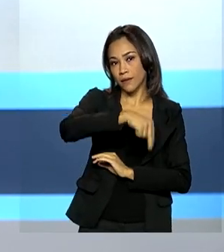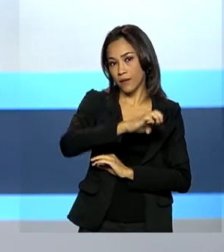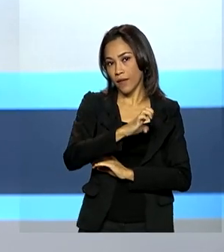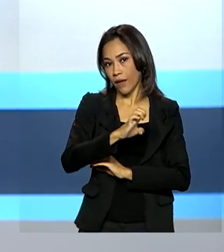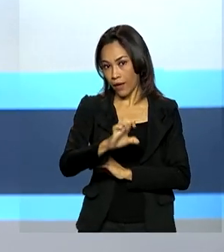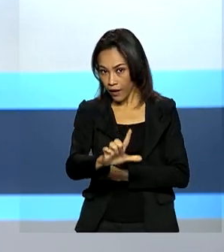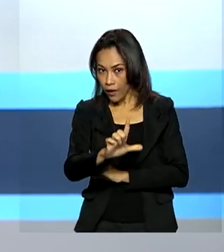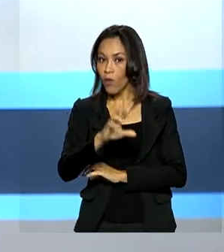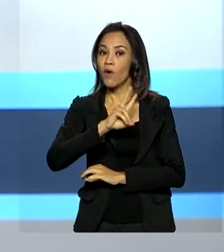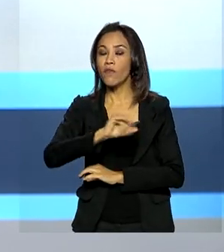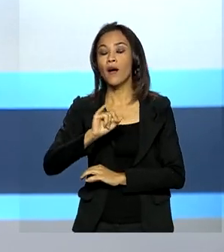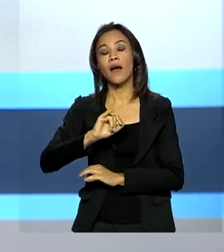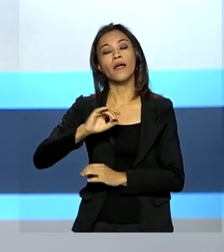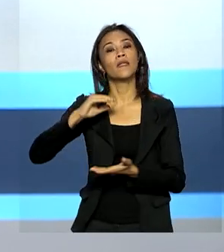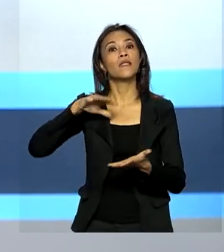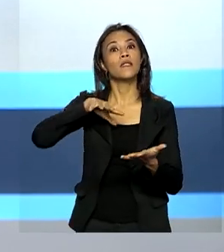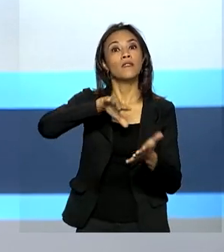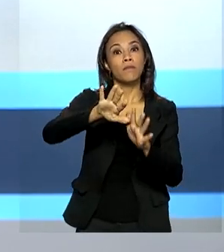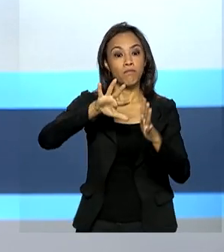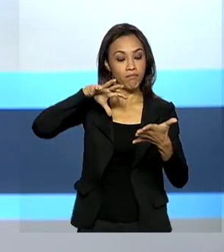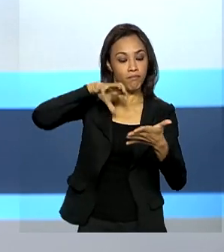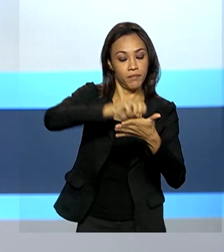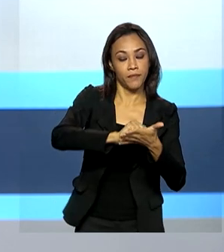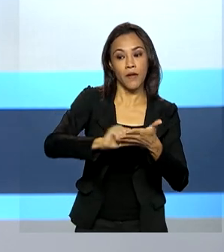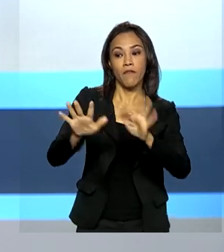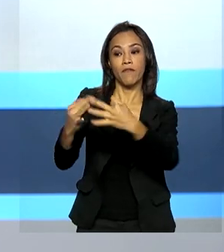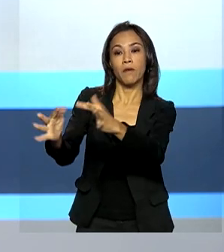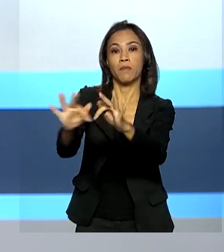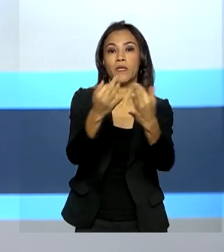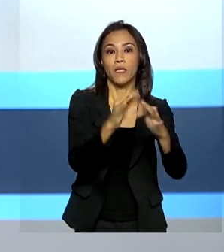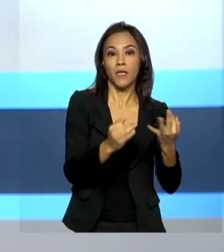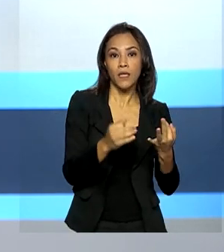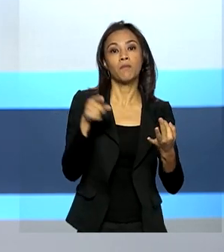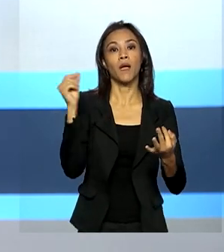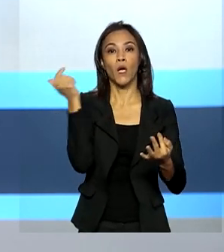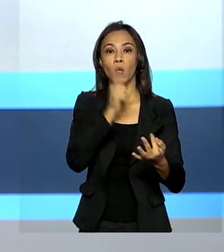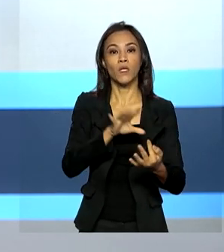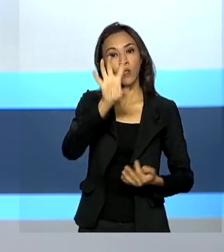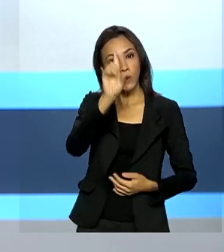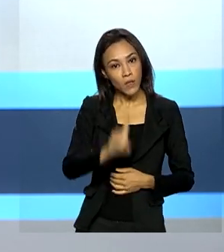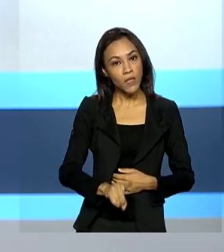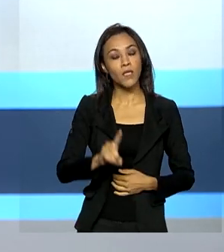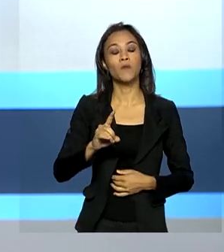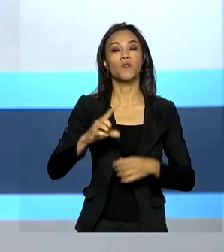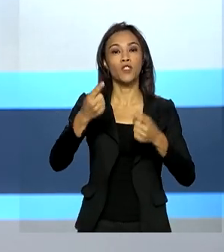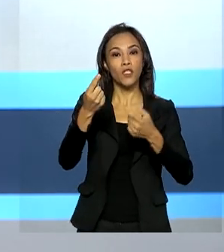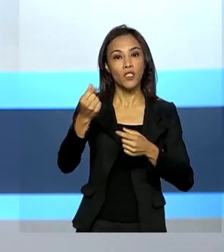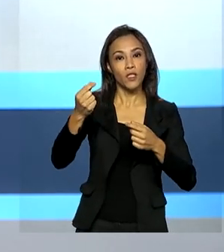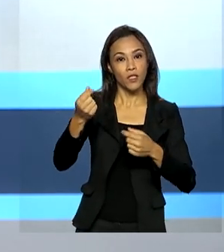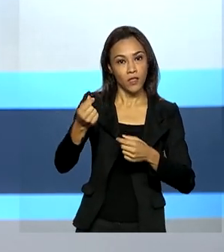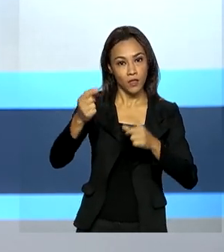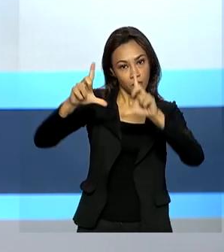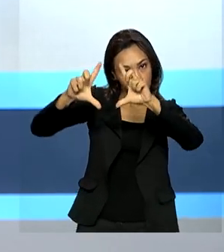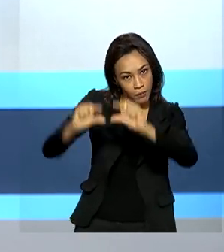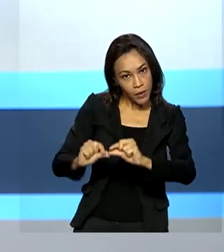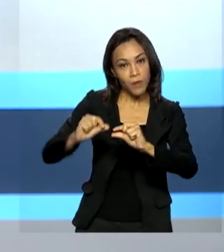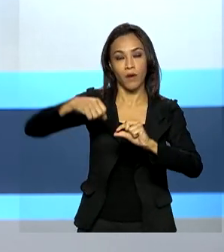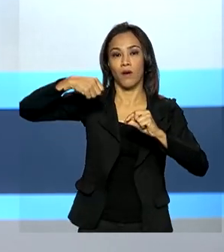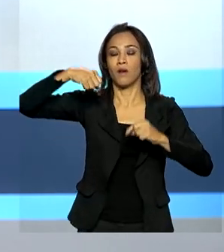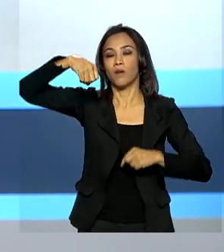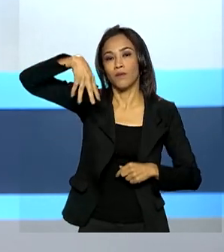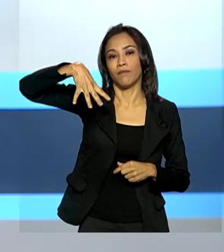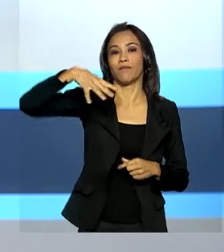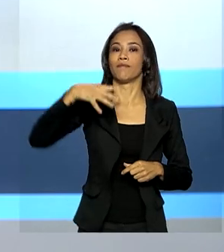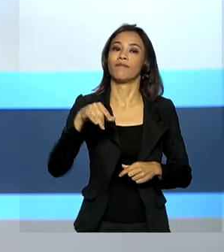cadastramento automático de famílias de baixa renda na Tarifa Social de Energia Elétrica. A cerimônia contou com a participação do